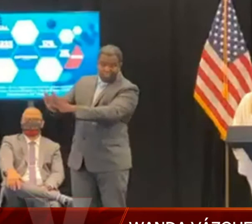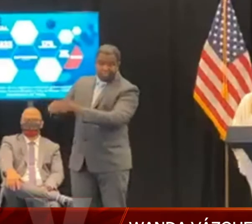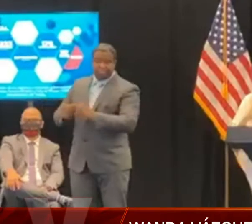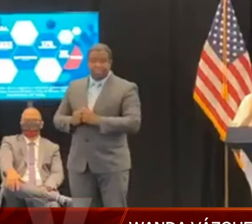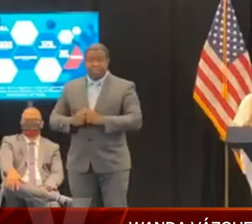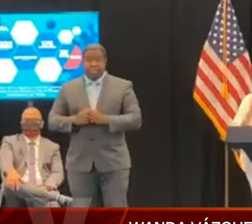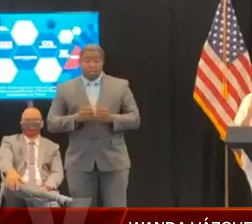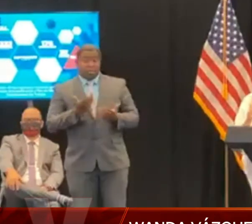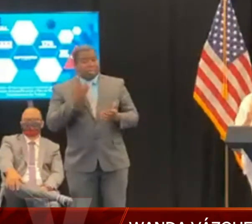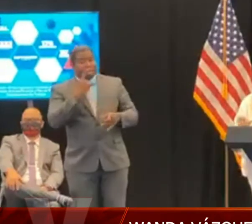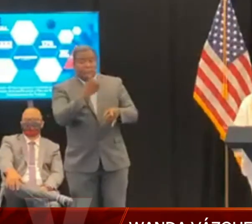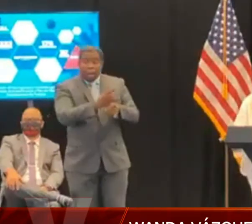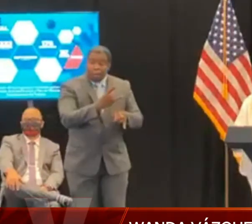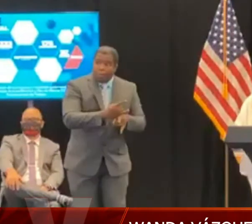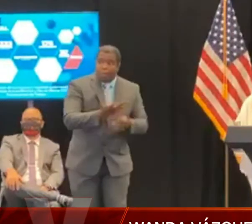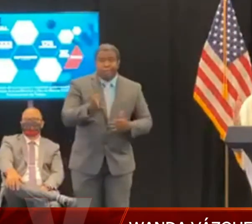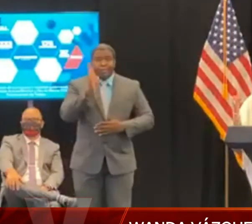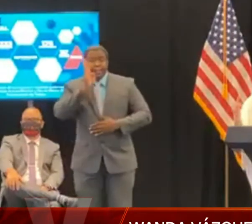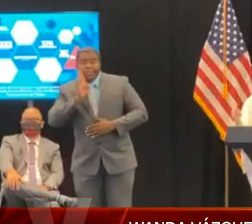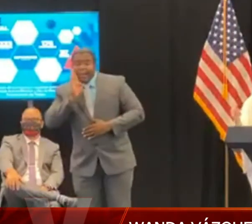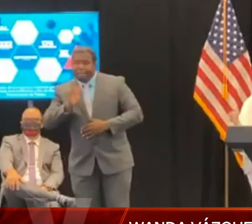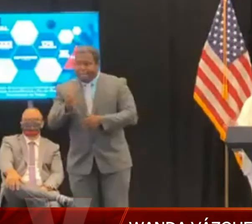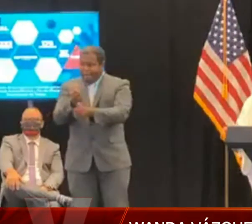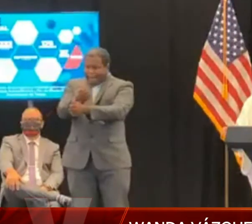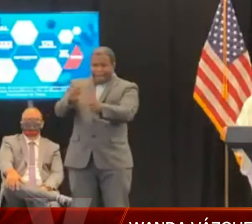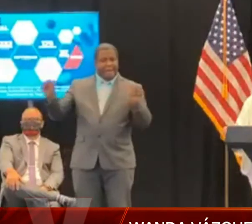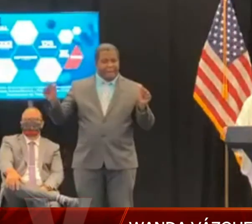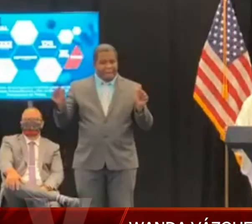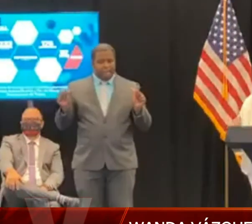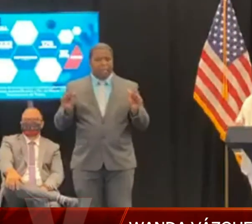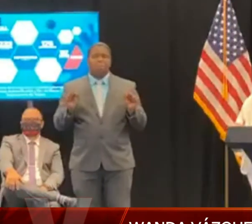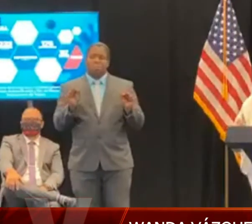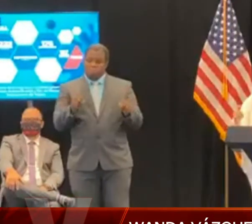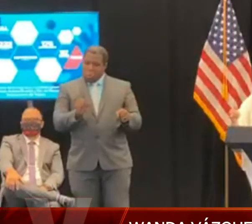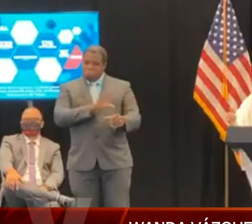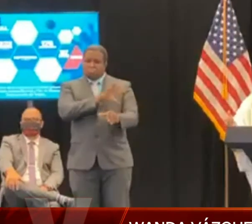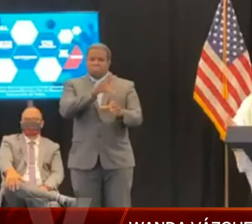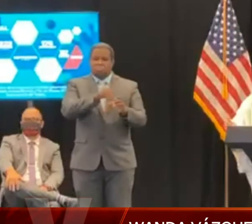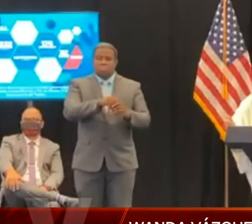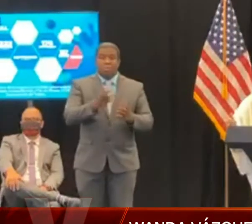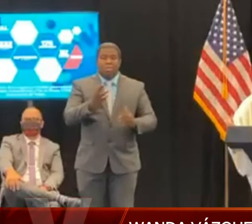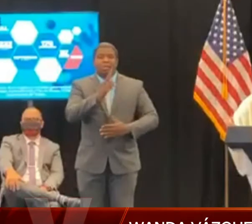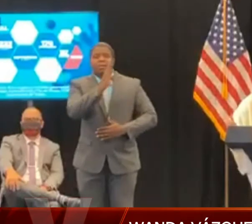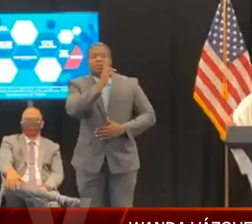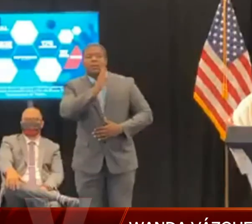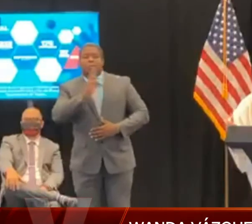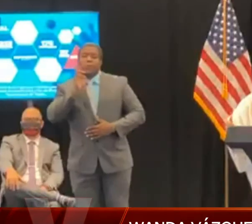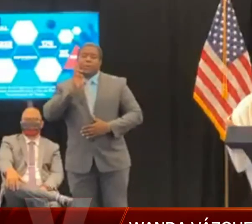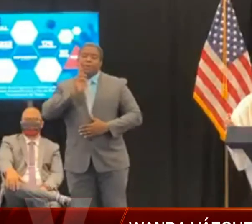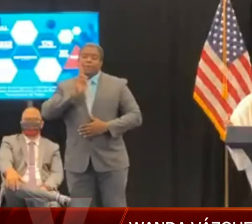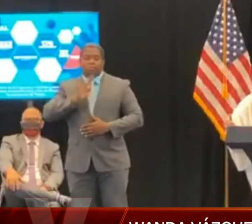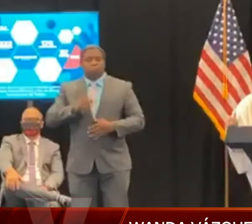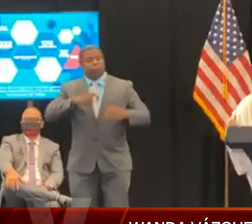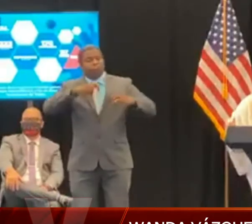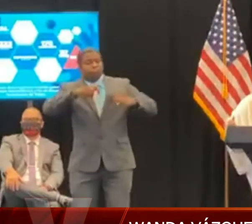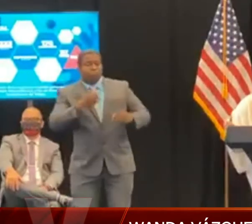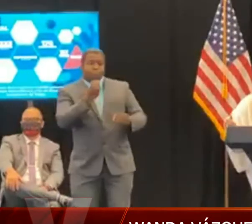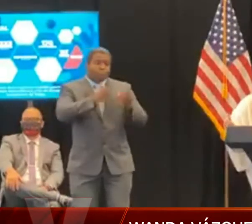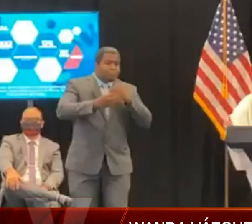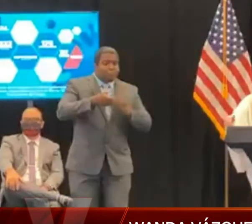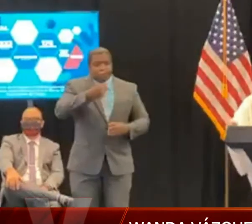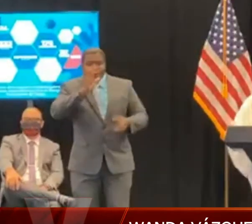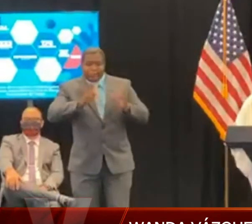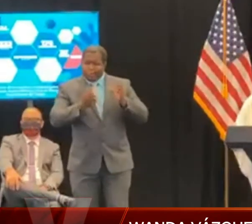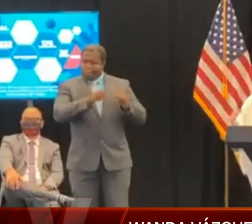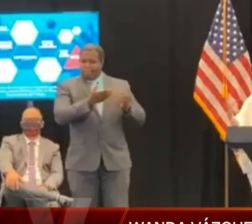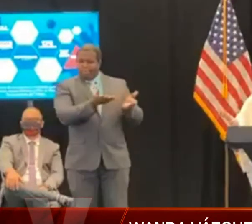restaurantes podían consumir bebidas alcohólicas hasta las 7 de la noche. Ahora se extiende hasta las 10 de la noche en los restaurantes mientras estén